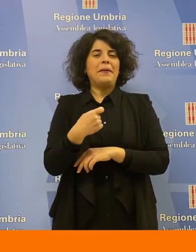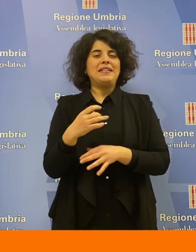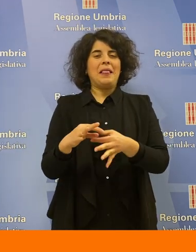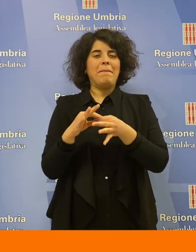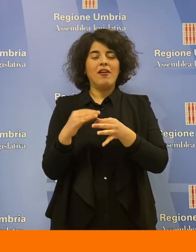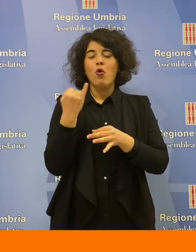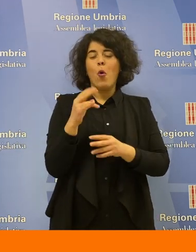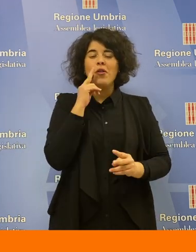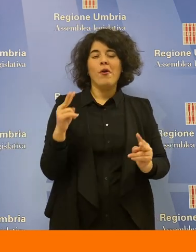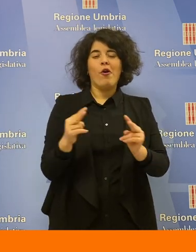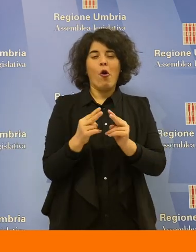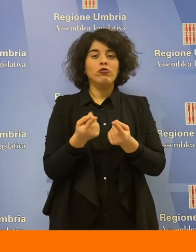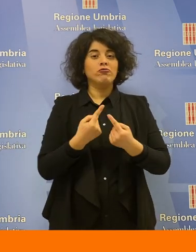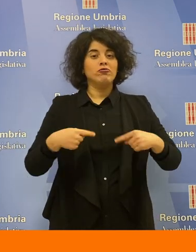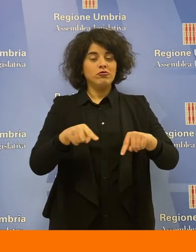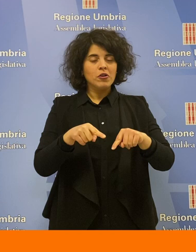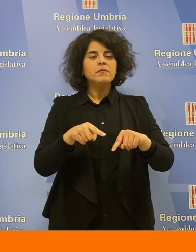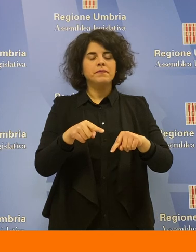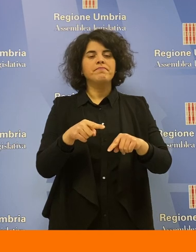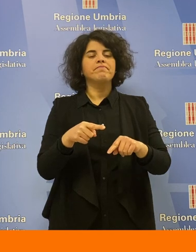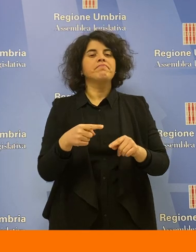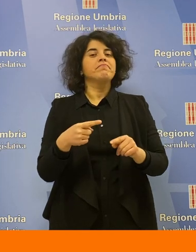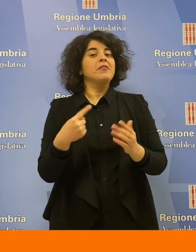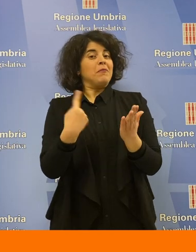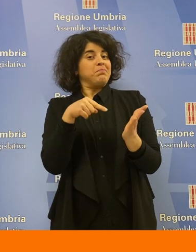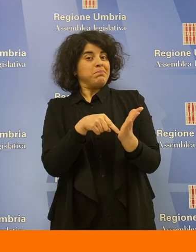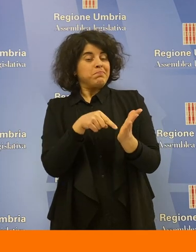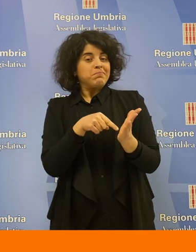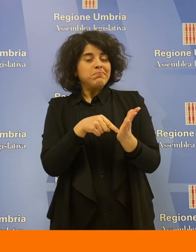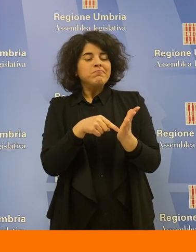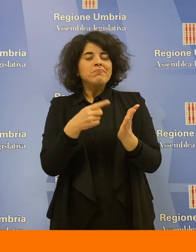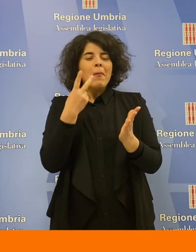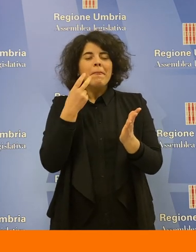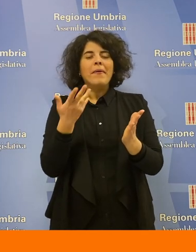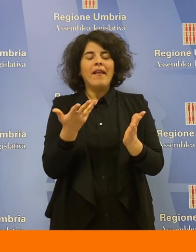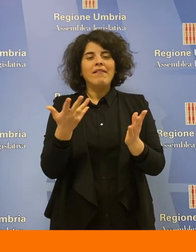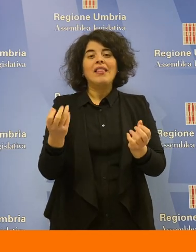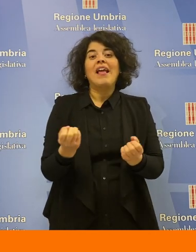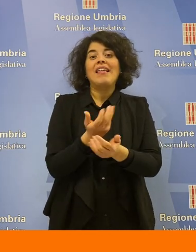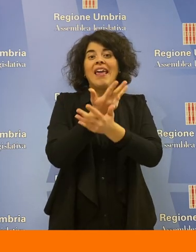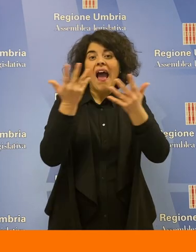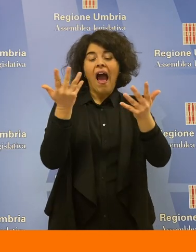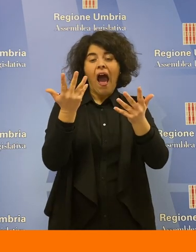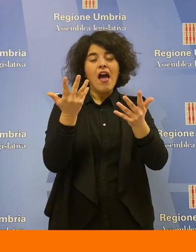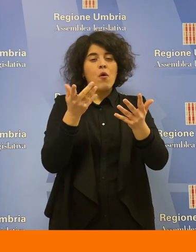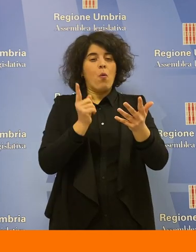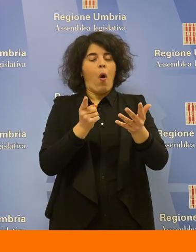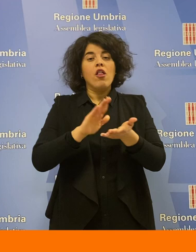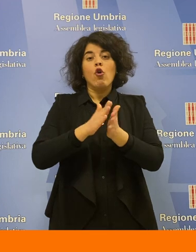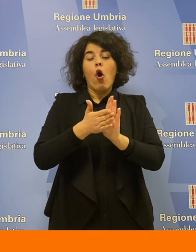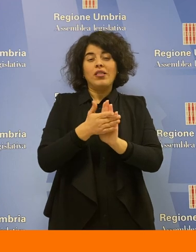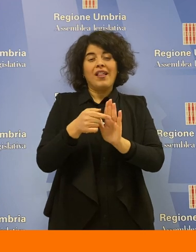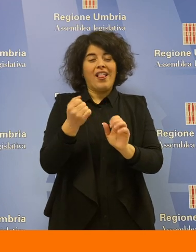dell'organismo consigliare. L'iniziativa normativa prevede chiarezza in merito al contratto di lavoro da applicare nell'affidamento dei servizi